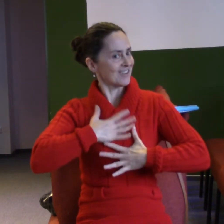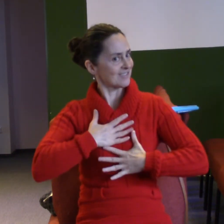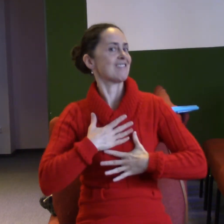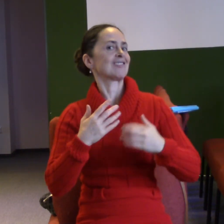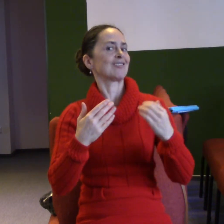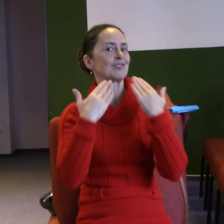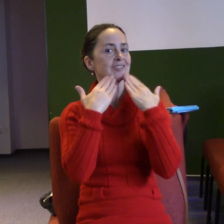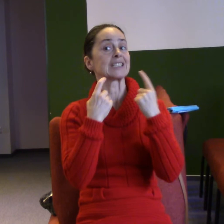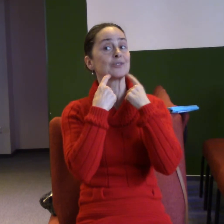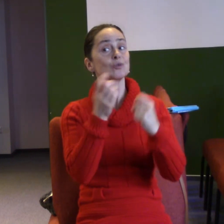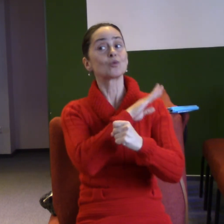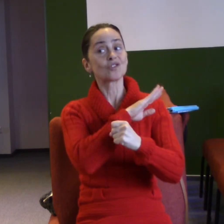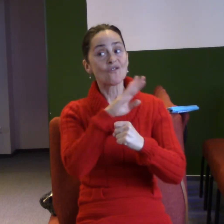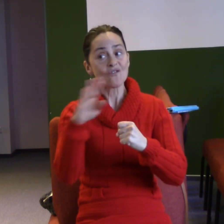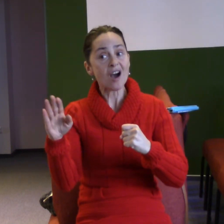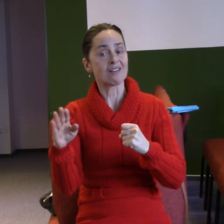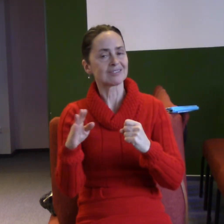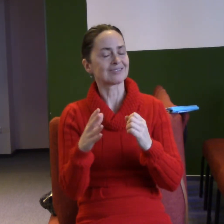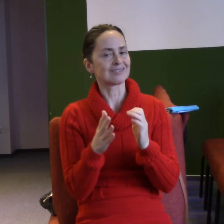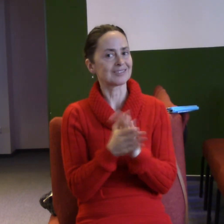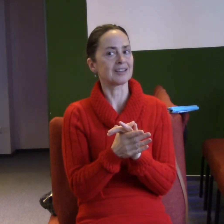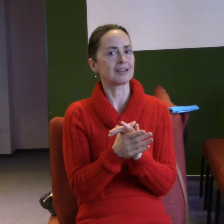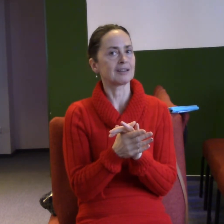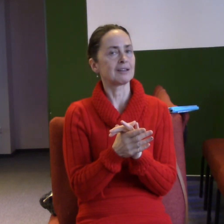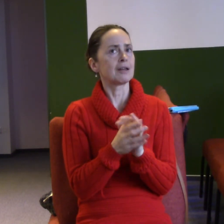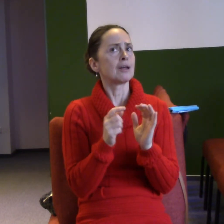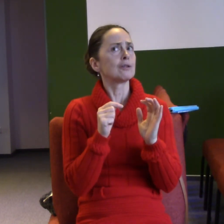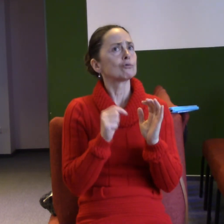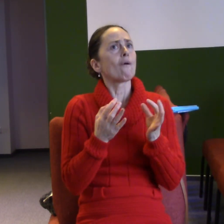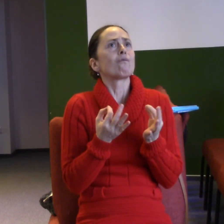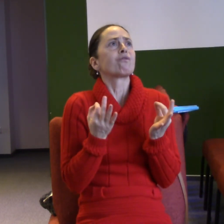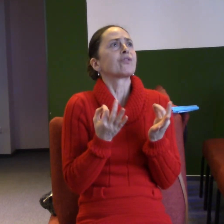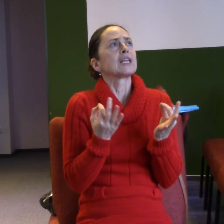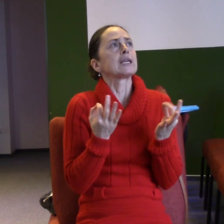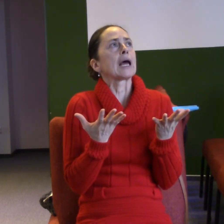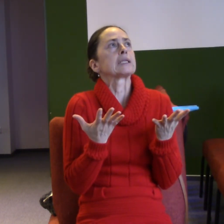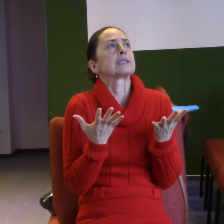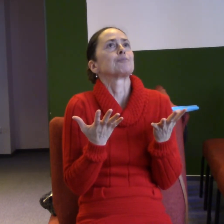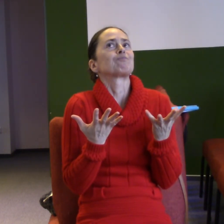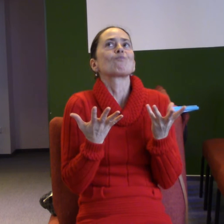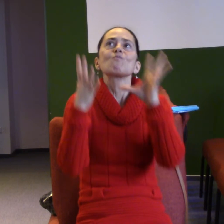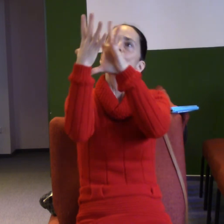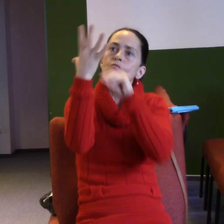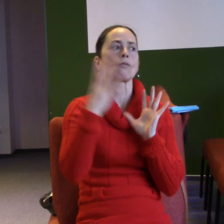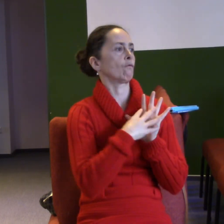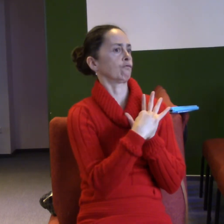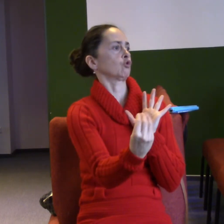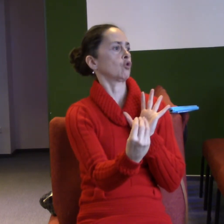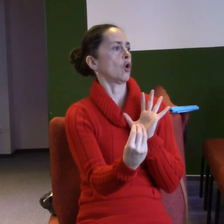radost, kterou produkuje duch svatý, je jedna z věcí, která reprezentuje přirozeně život boží a boží